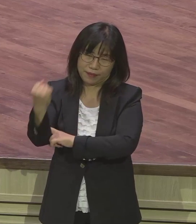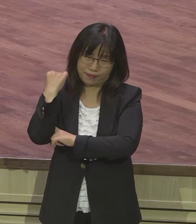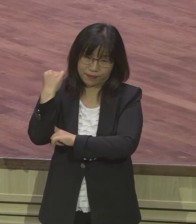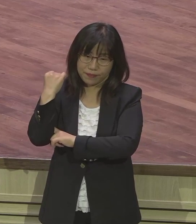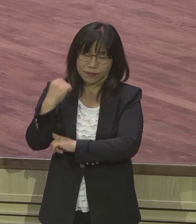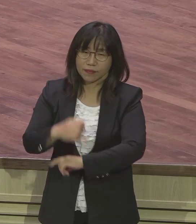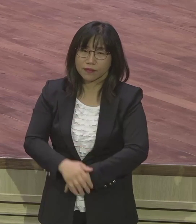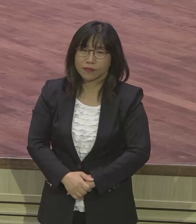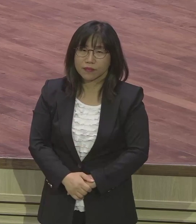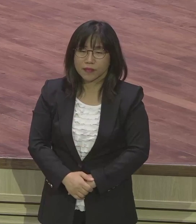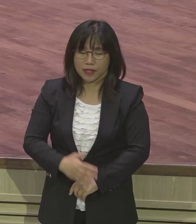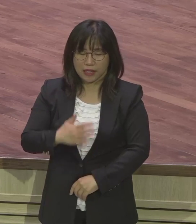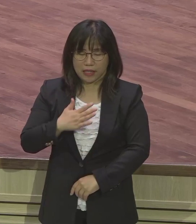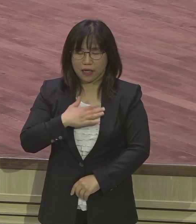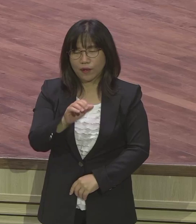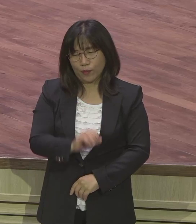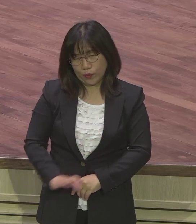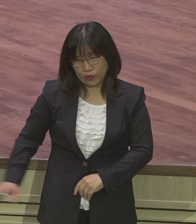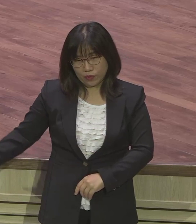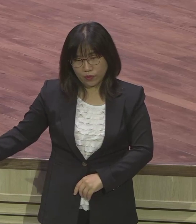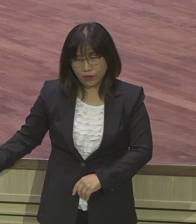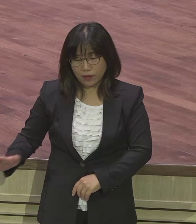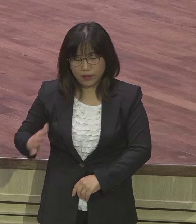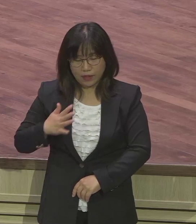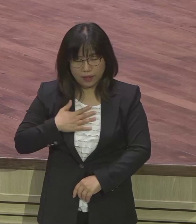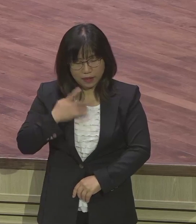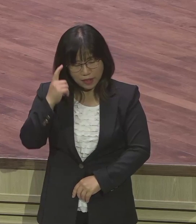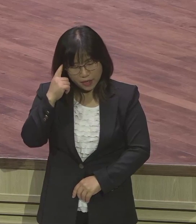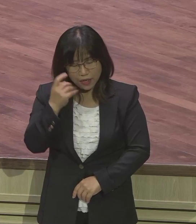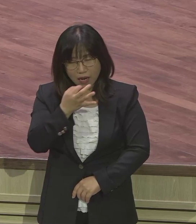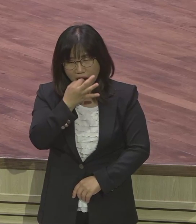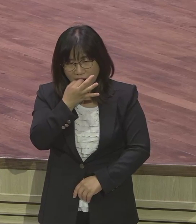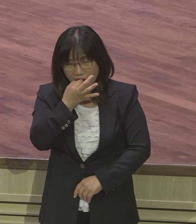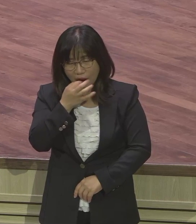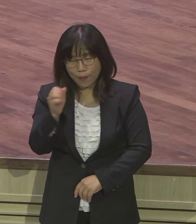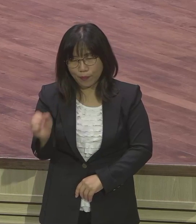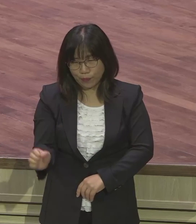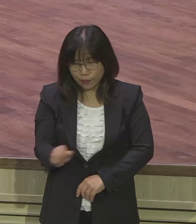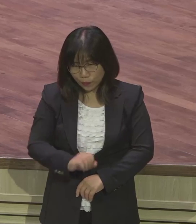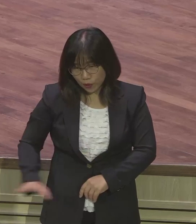나라는 게 없어요 내 계산 없어요 말씀 따라갑니다 말씀 따라갑니다